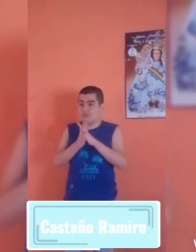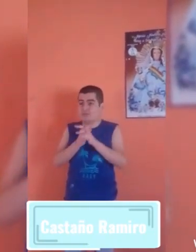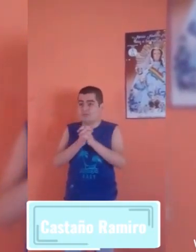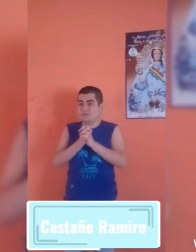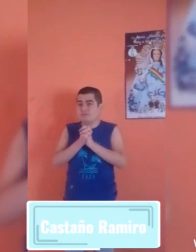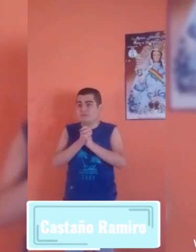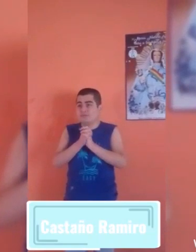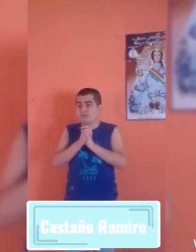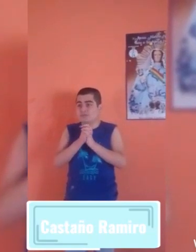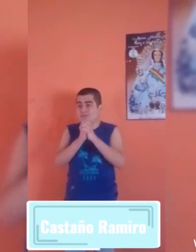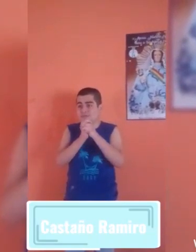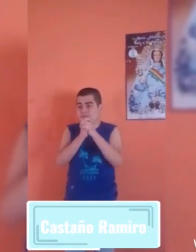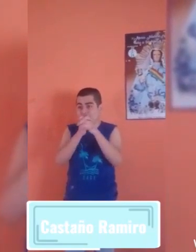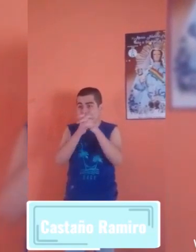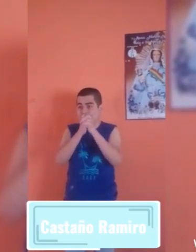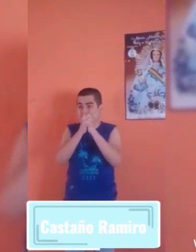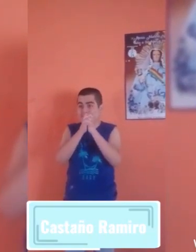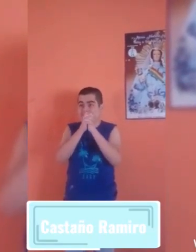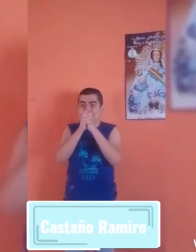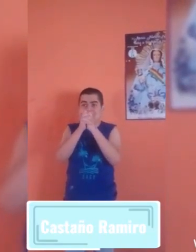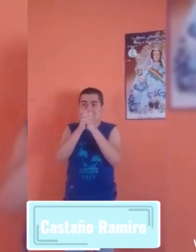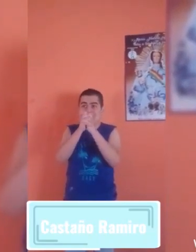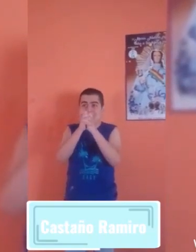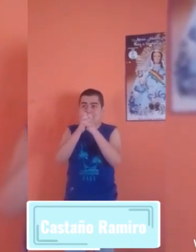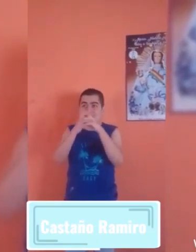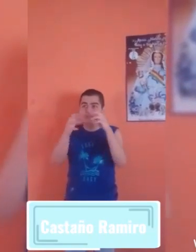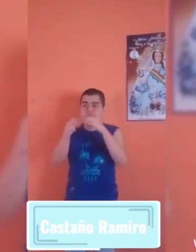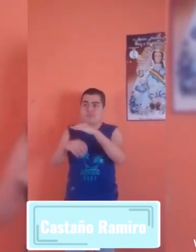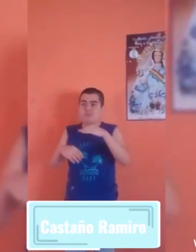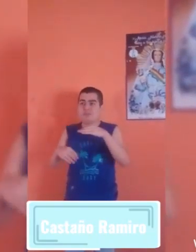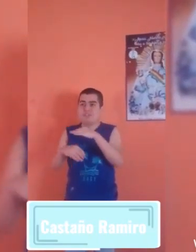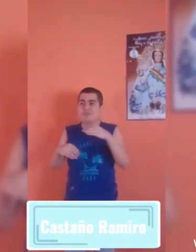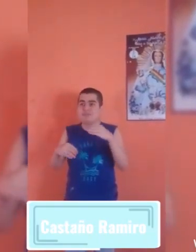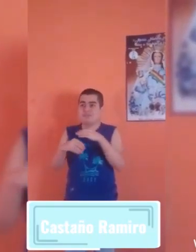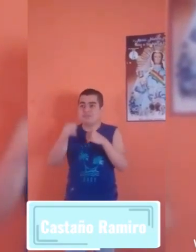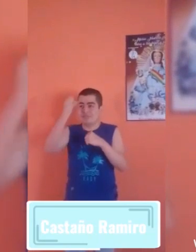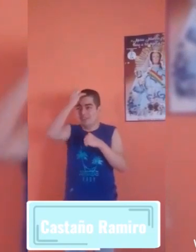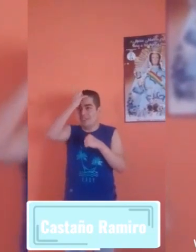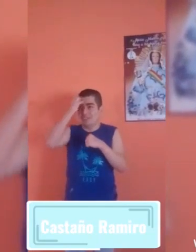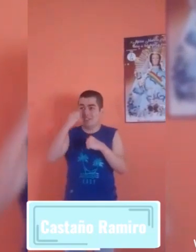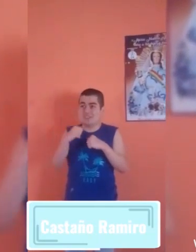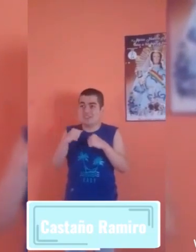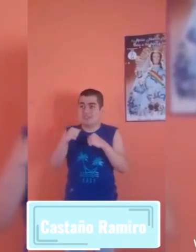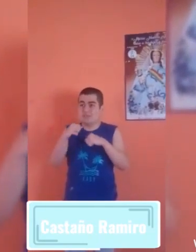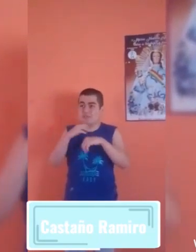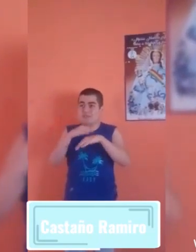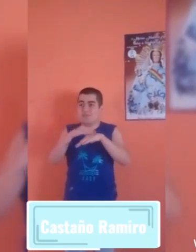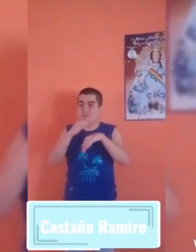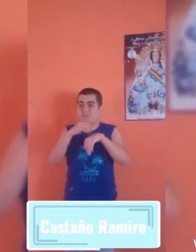estar unidos Empujando al mismo sitio solo queda un poco más